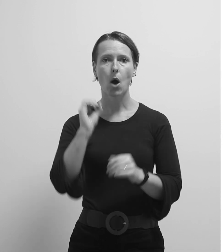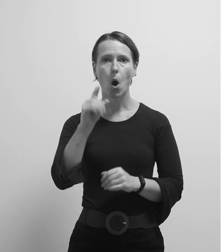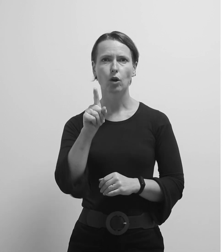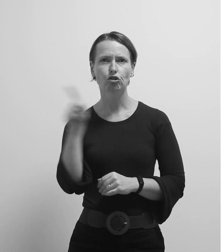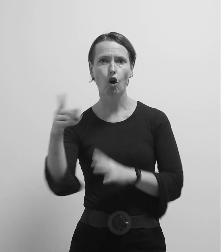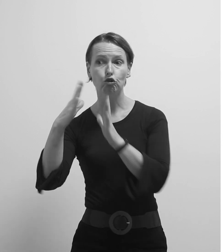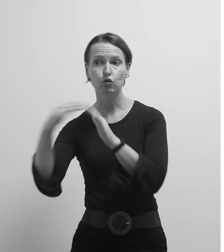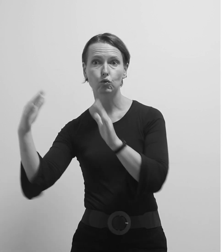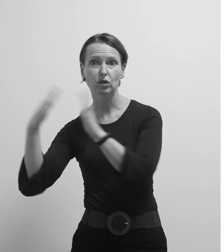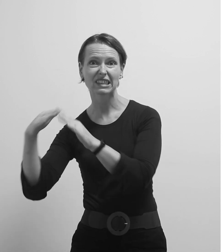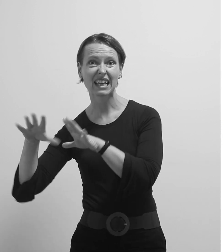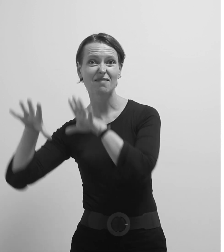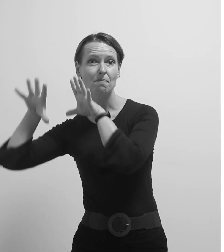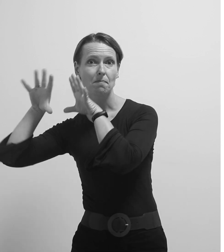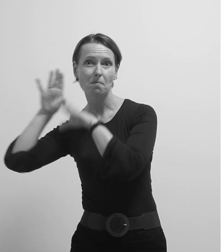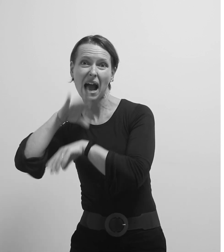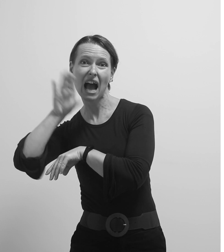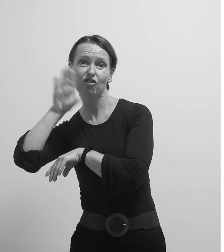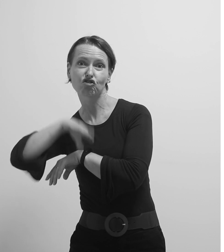mačak bez repa.